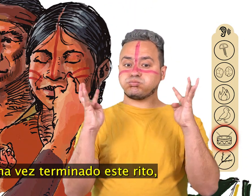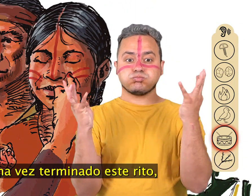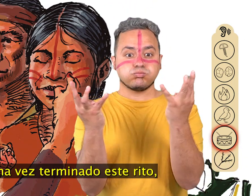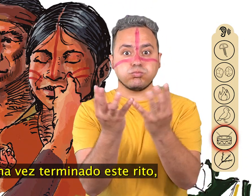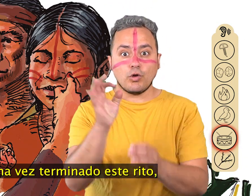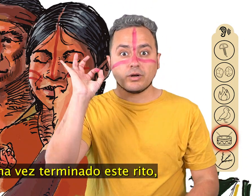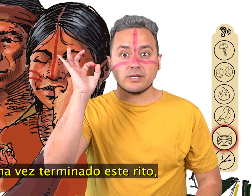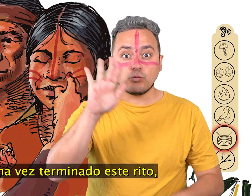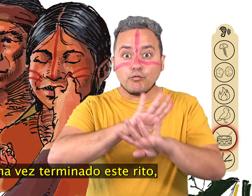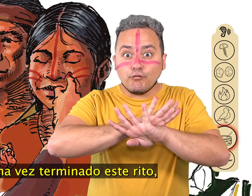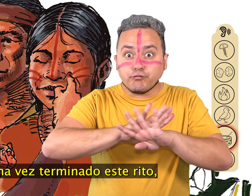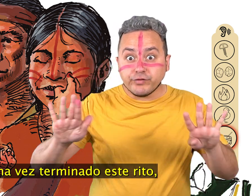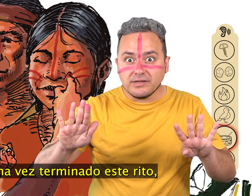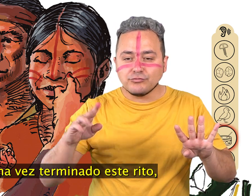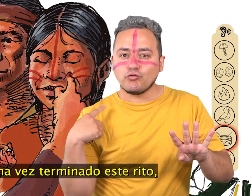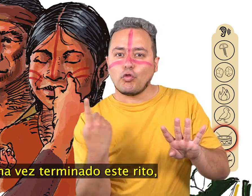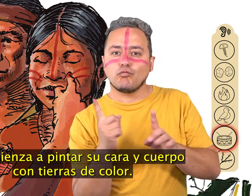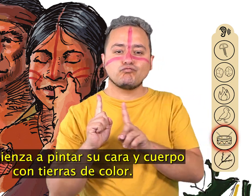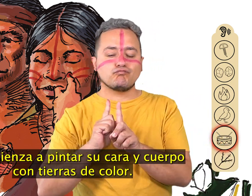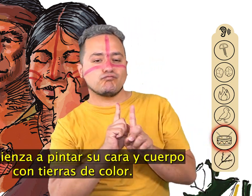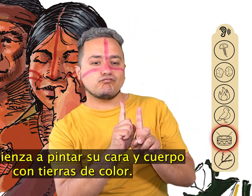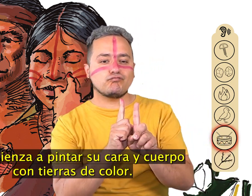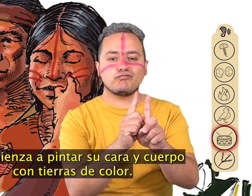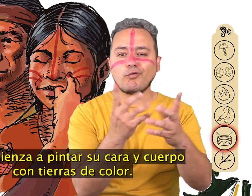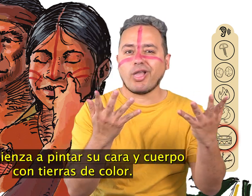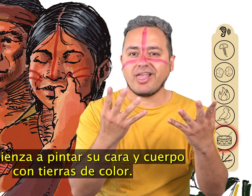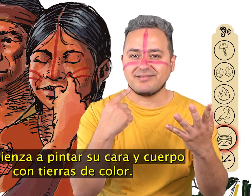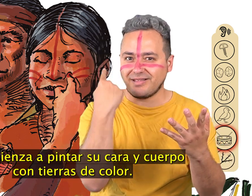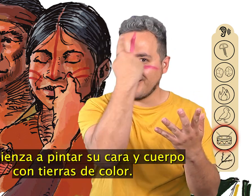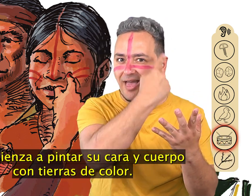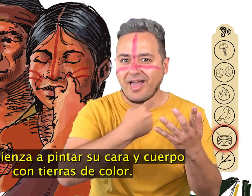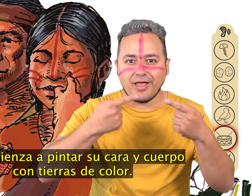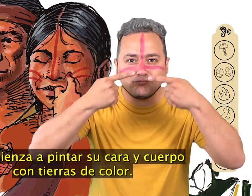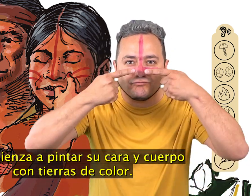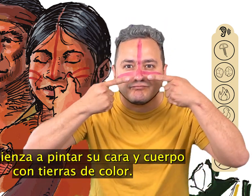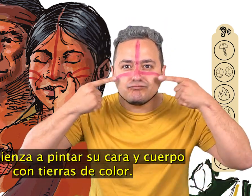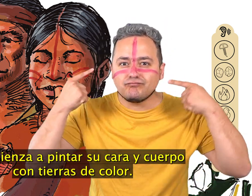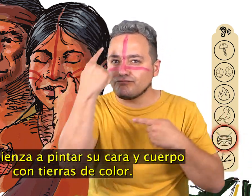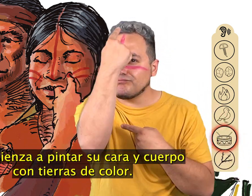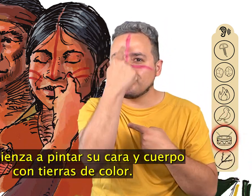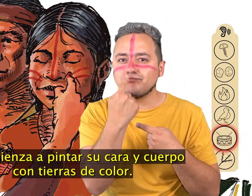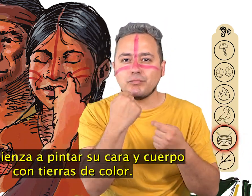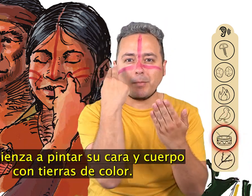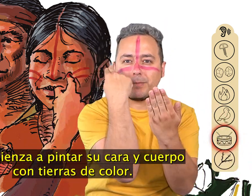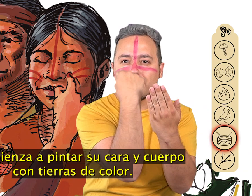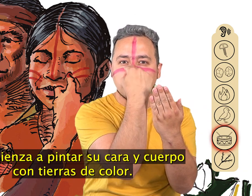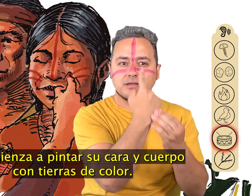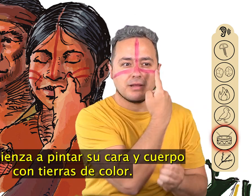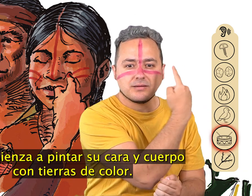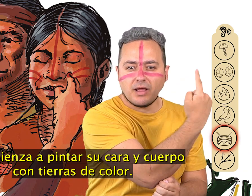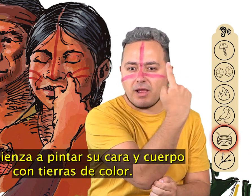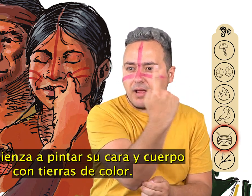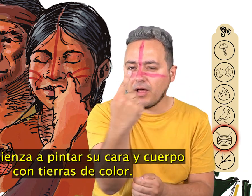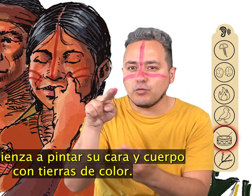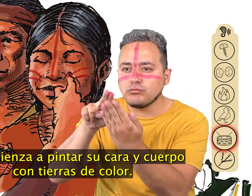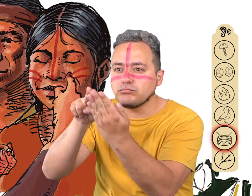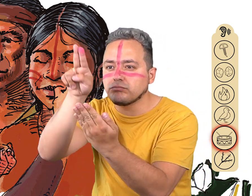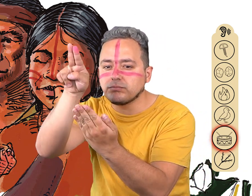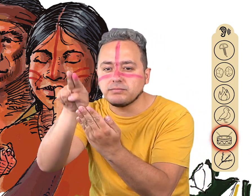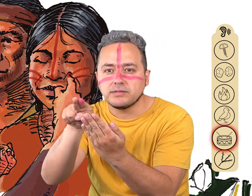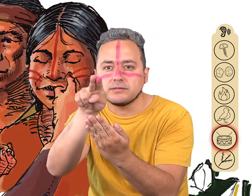Una vez terminado este rito, él comienza a pintar su cara y cuerpo con tierras de color.